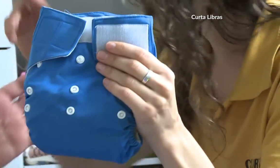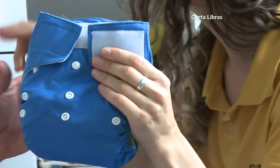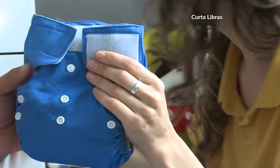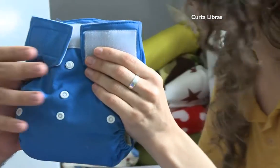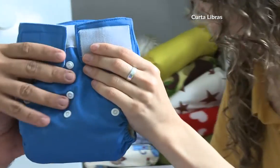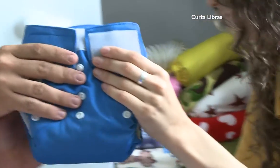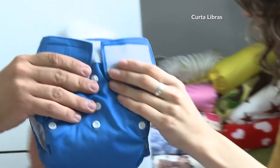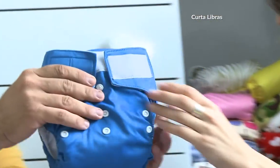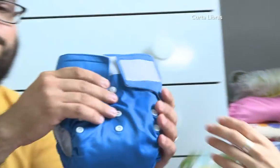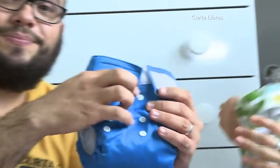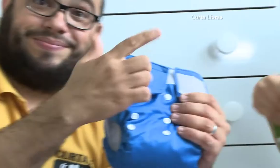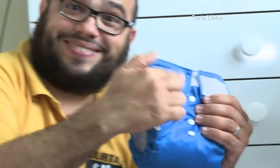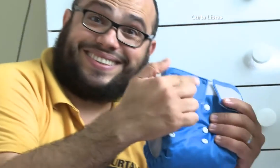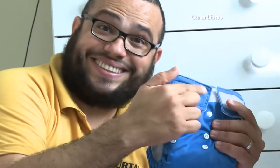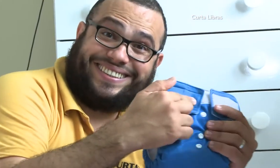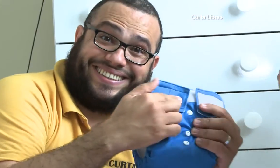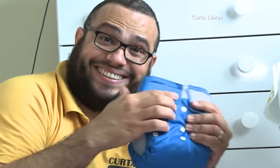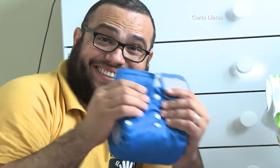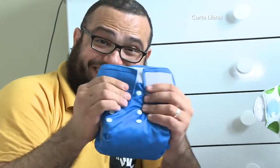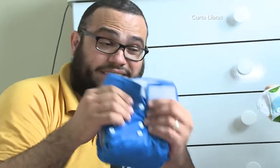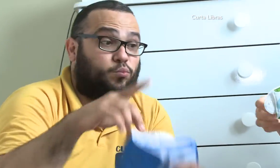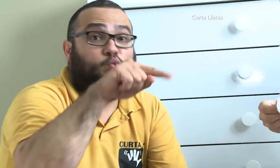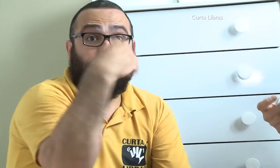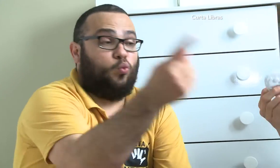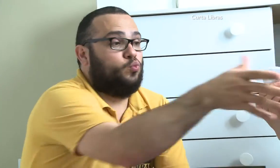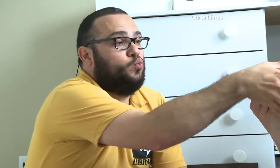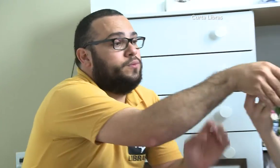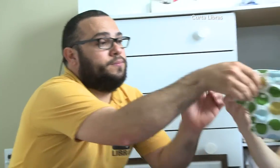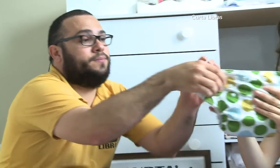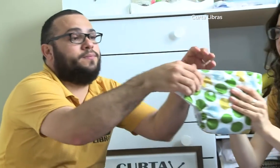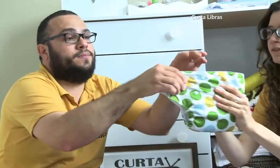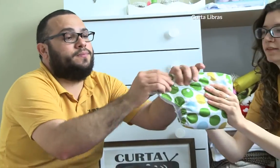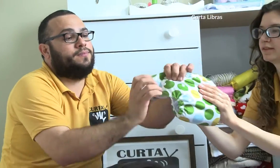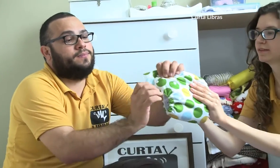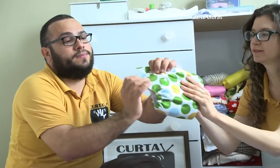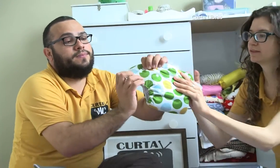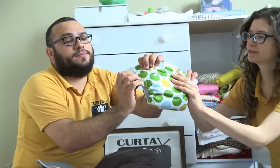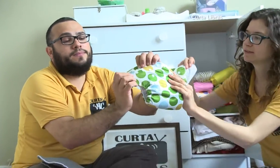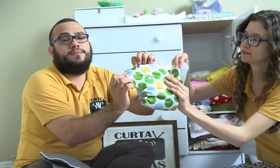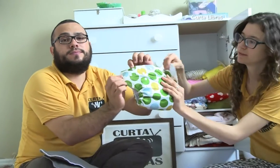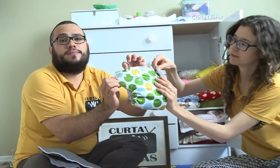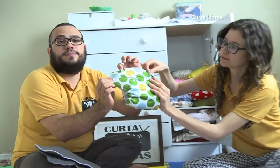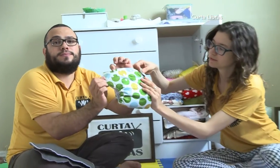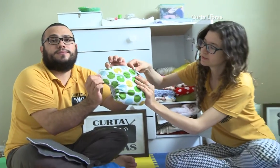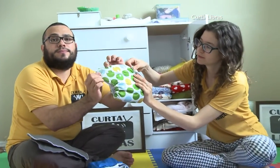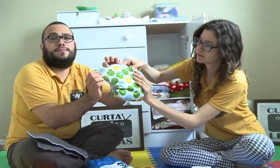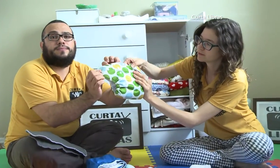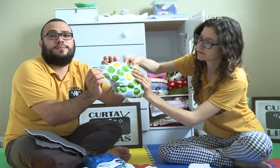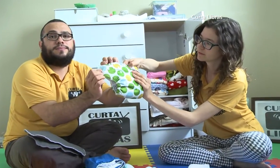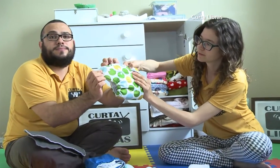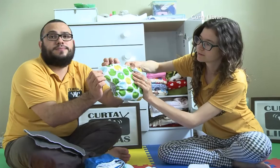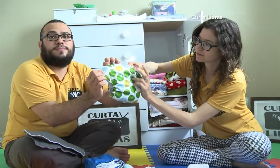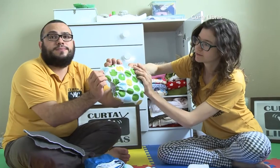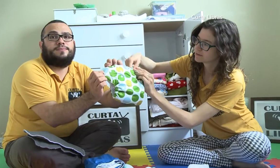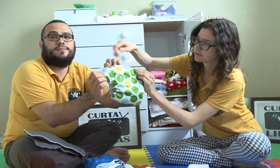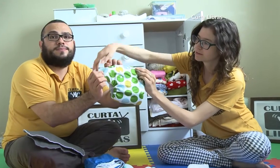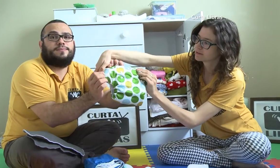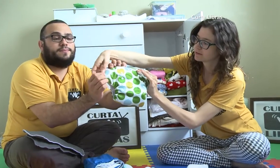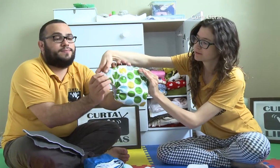Essa é um tipo diferente de fralda. É para usar de noite, quando ela estiver dormindo e precisa trocar mais rápido. Assim, bem rápido.